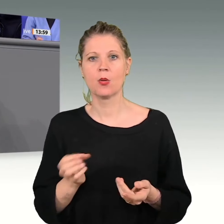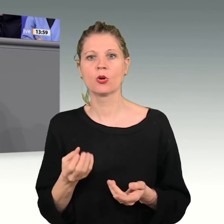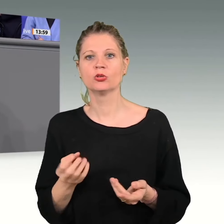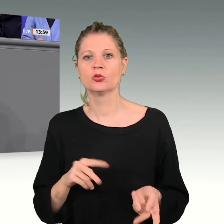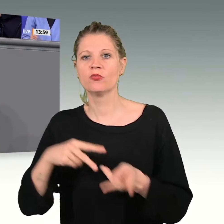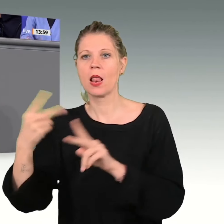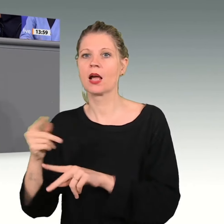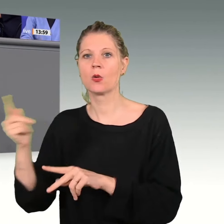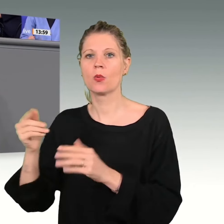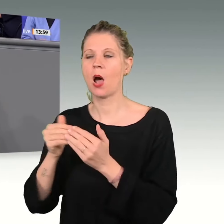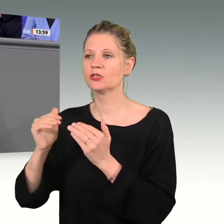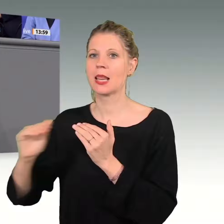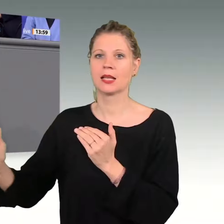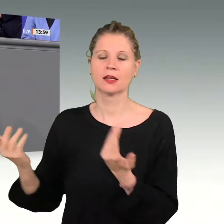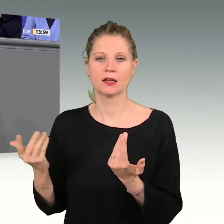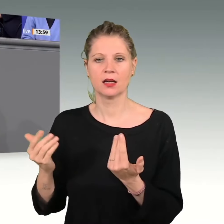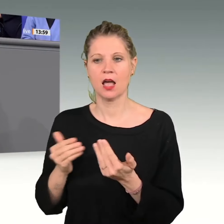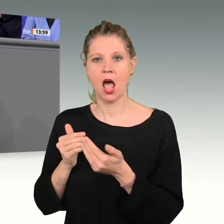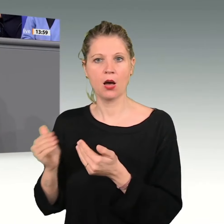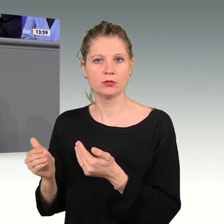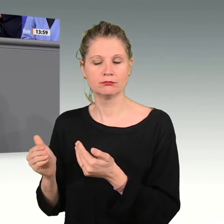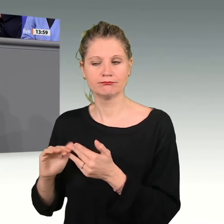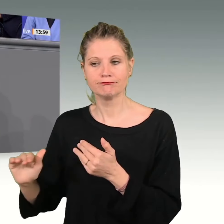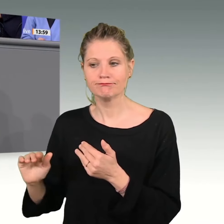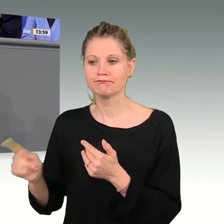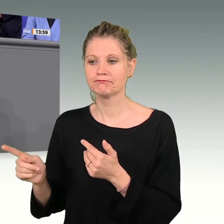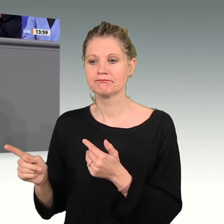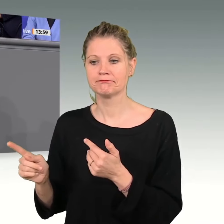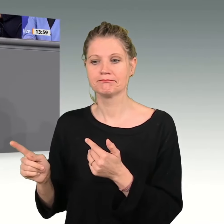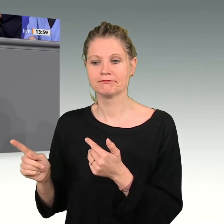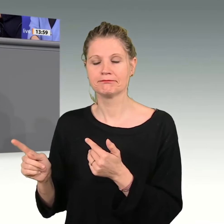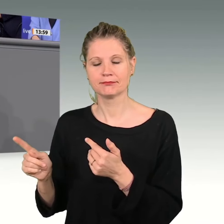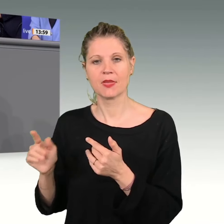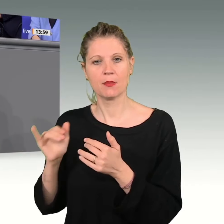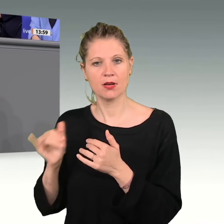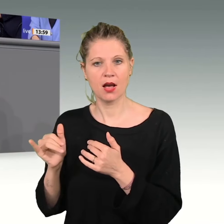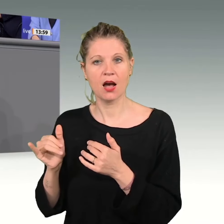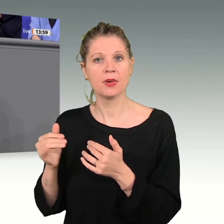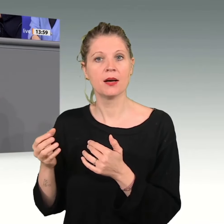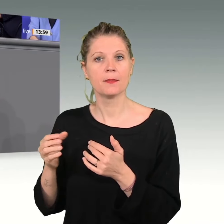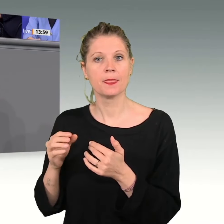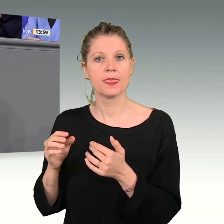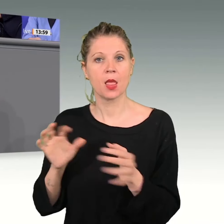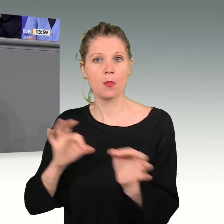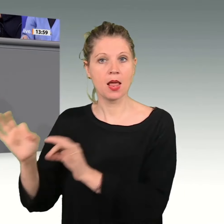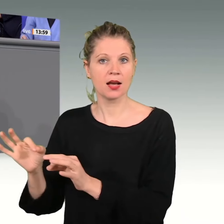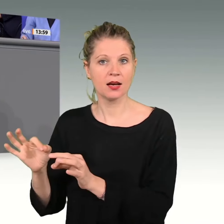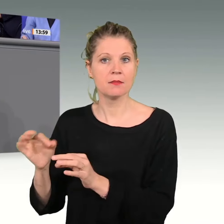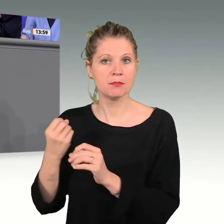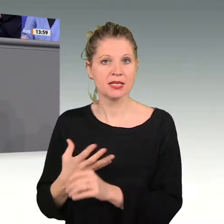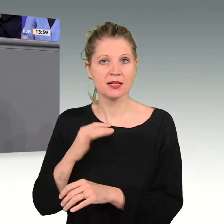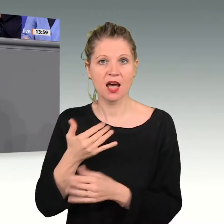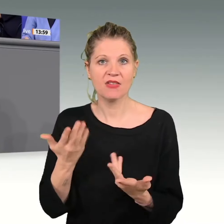Ausland. Was sicher zu Produktionsverlagerungen ins Ausland führen würde, ist das